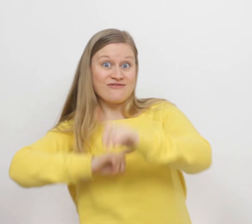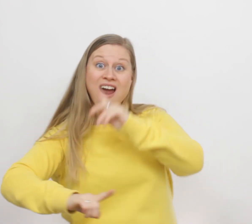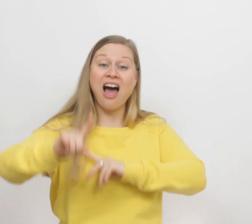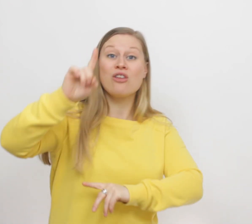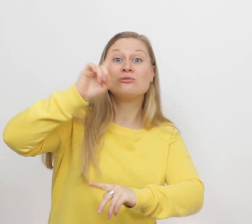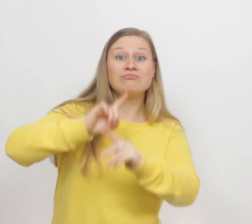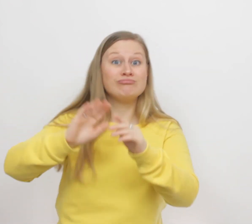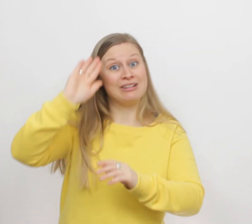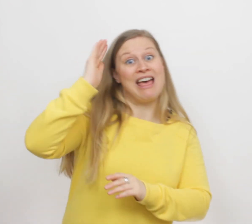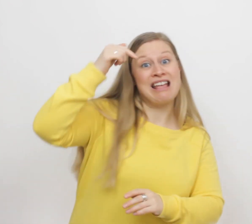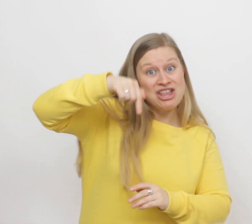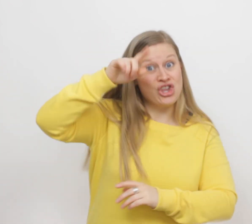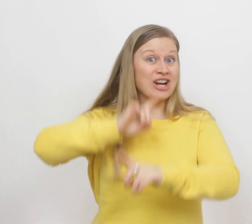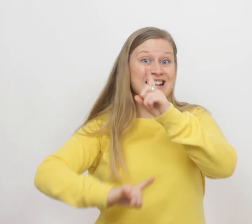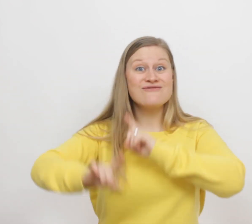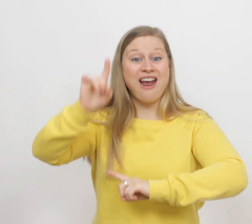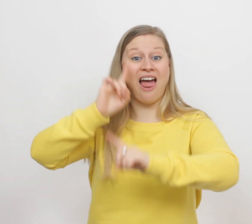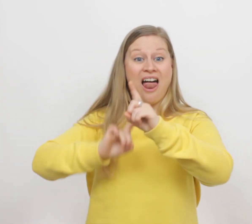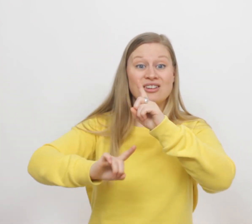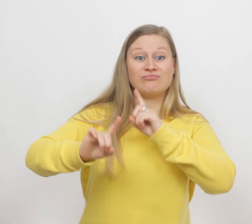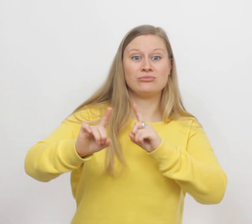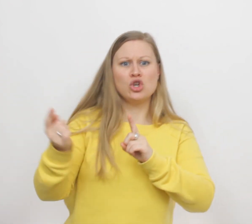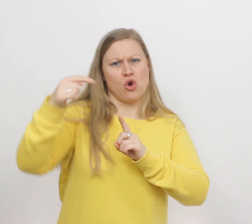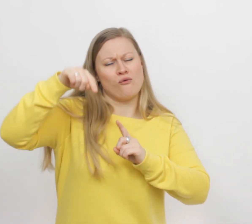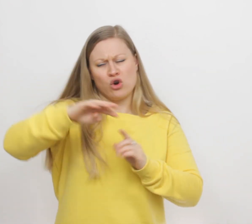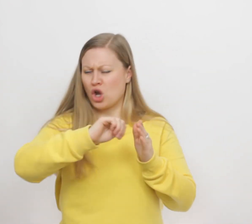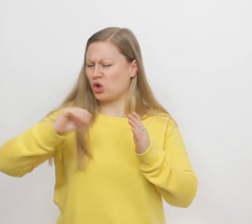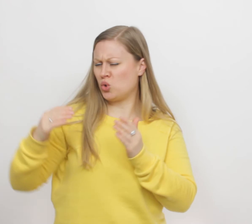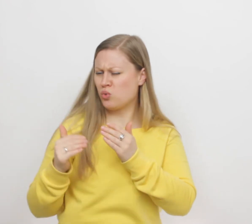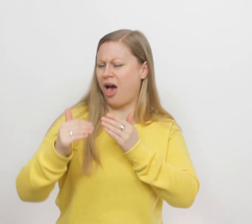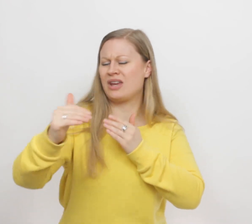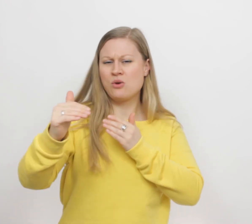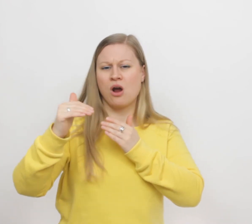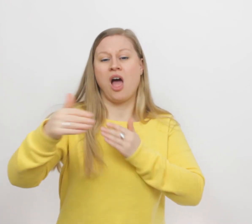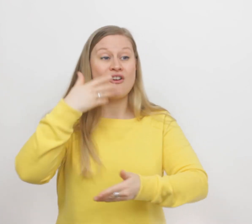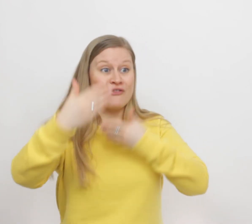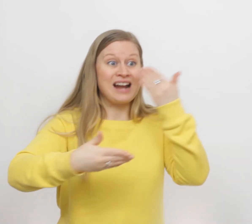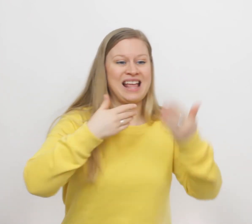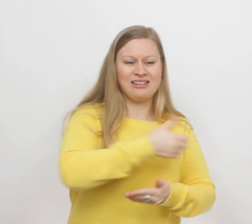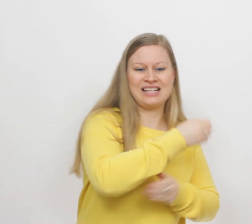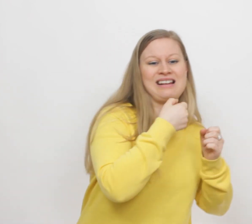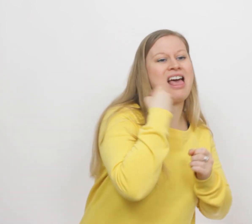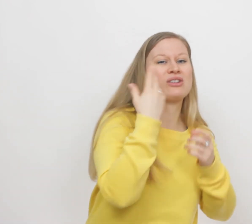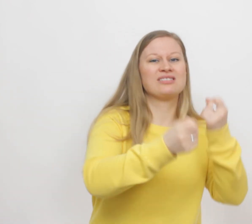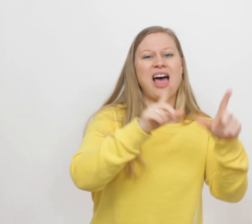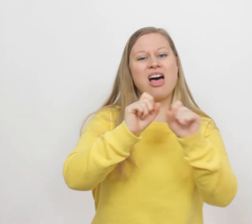verhaal? Ken je dit verhaal? Zo wordt het nu al eeuwenlang verteld in elke taal.